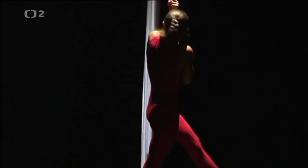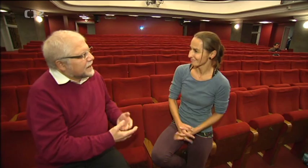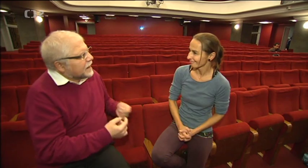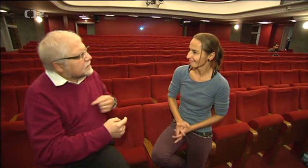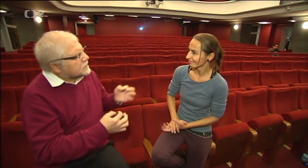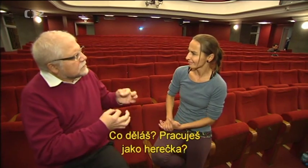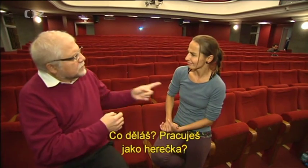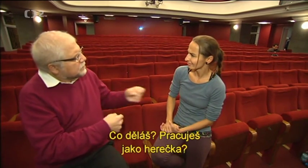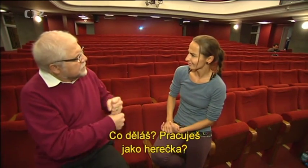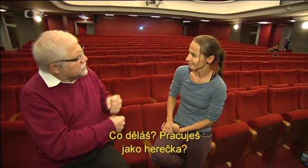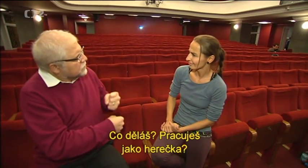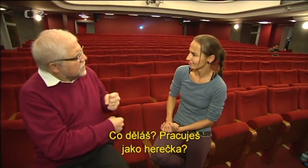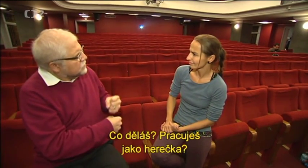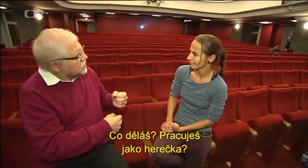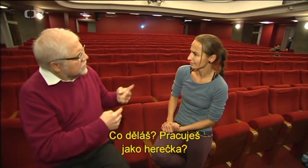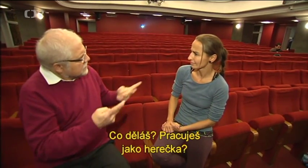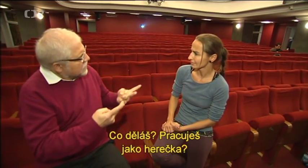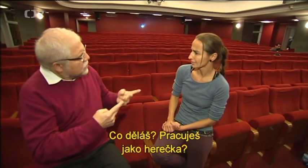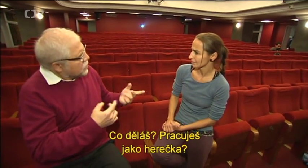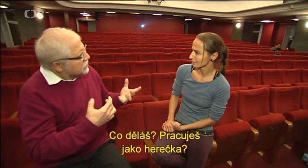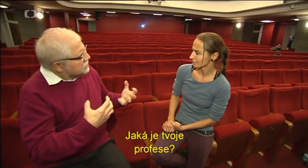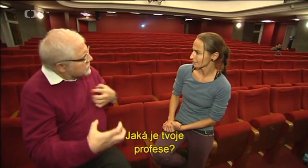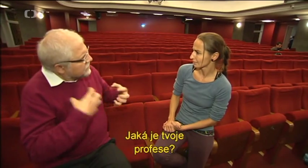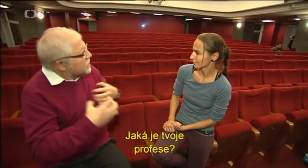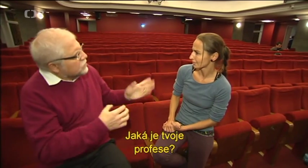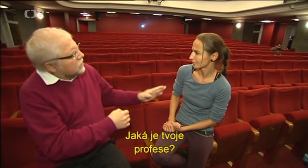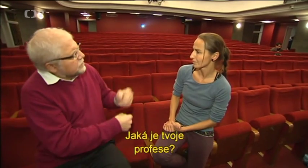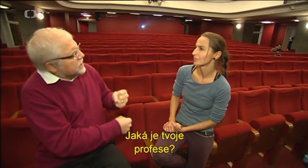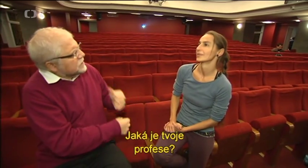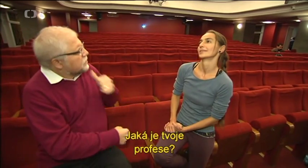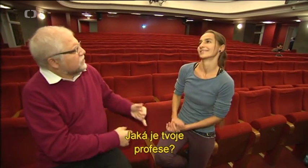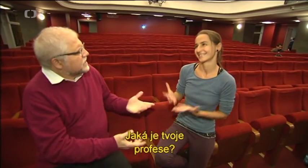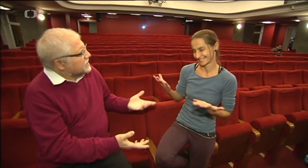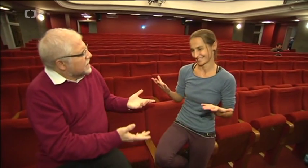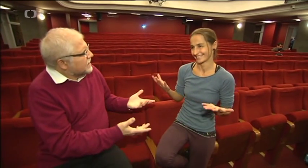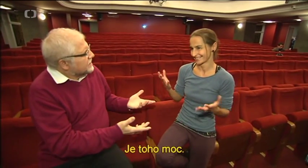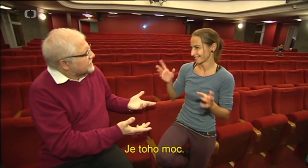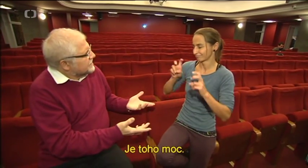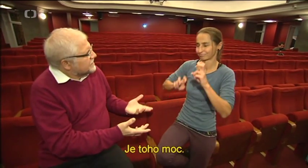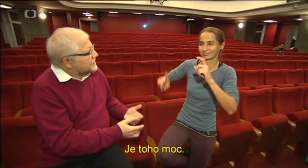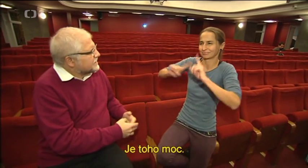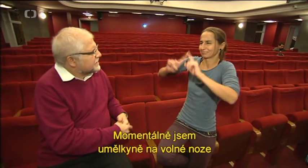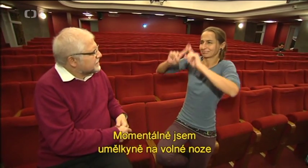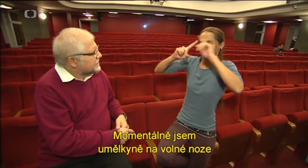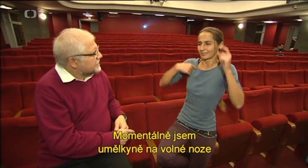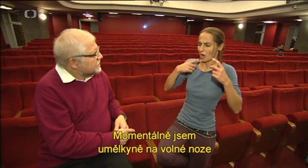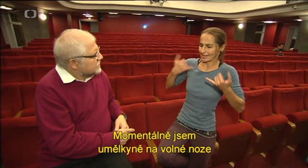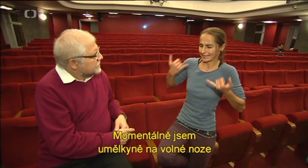Co děláš? Pratřuješ jako herečka? Jaká je tvoje profese? Je toho moc. Momentálně jsem jezdí